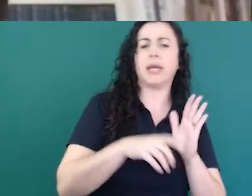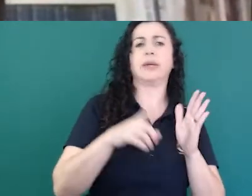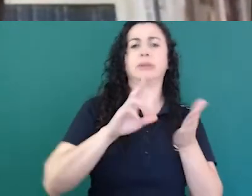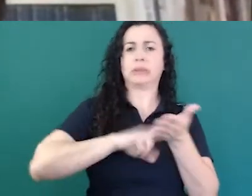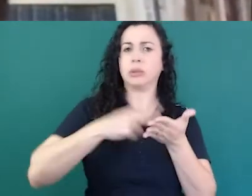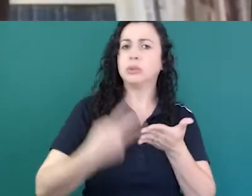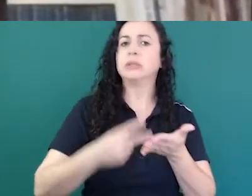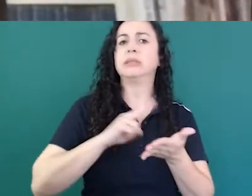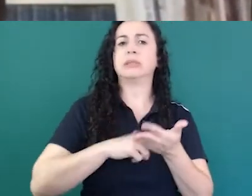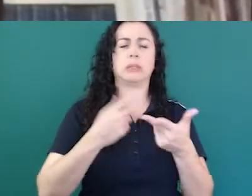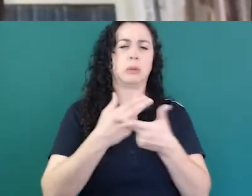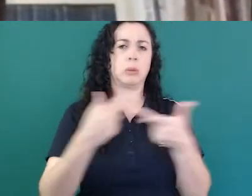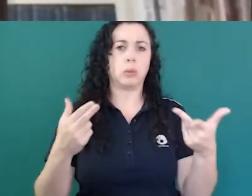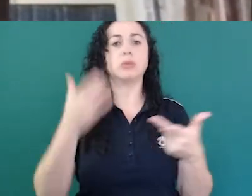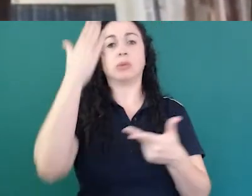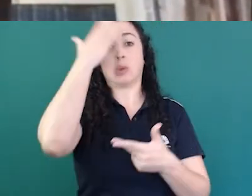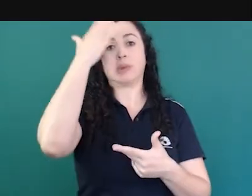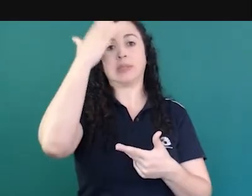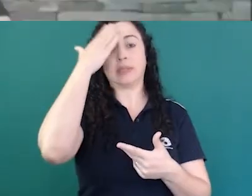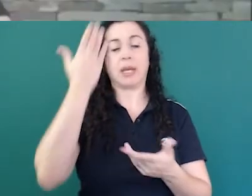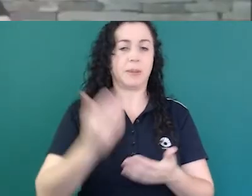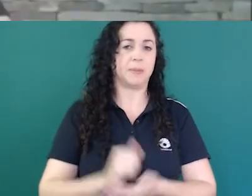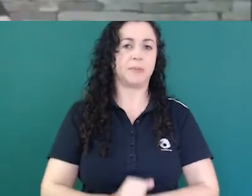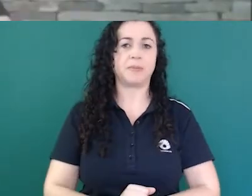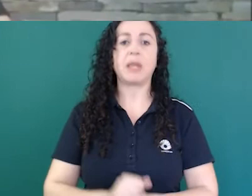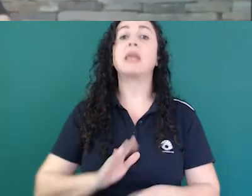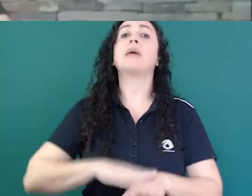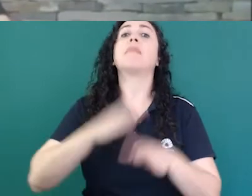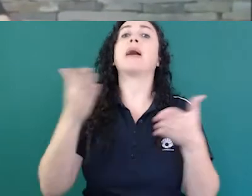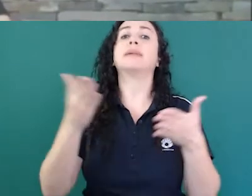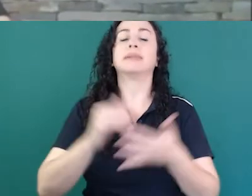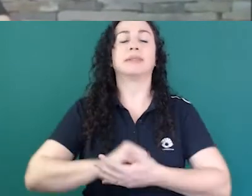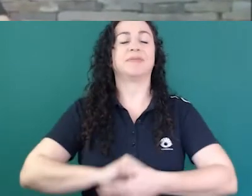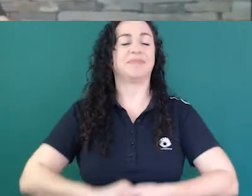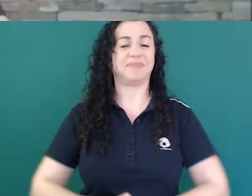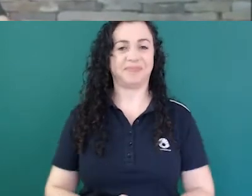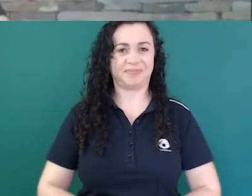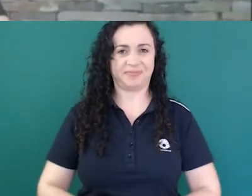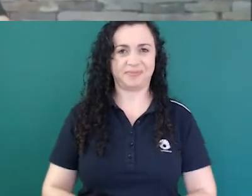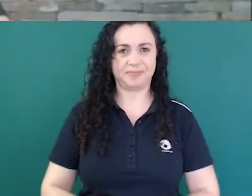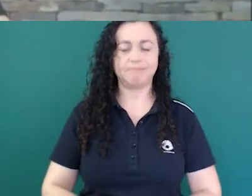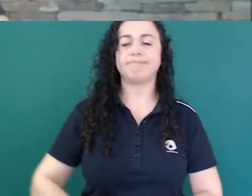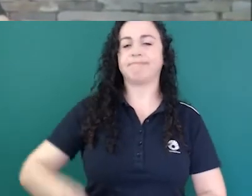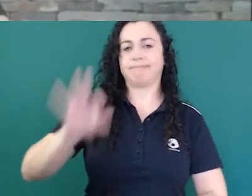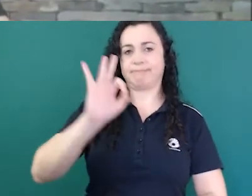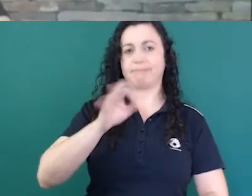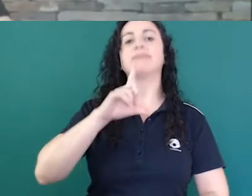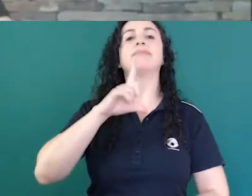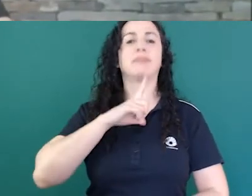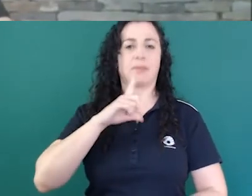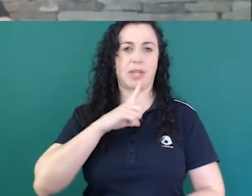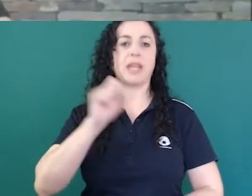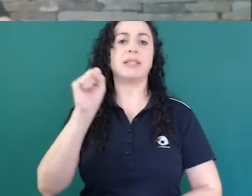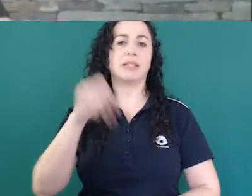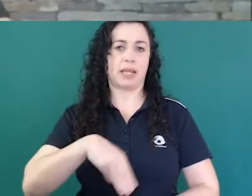trabalho é nós temos alunos surdos na universidade principalmente na pós